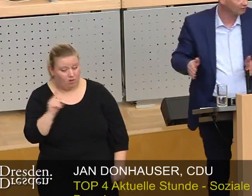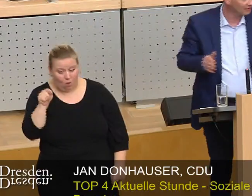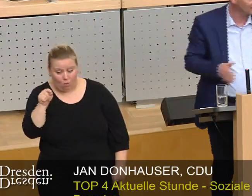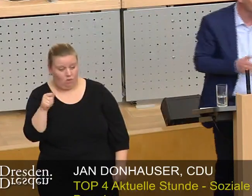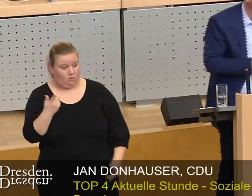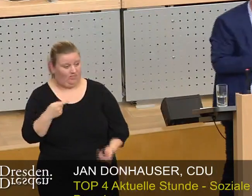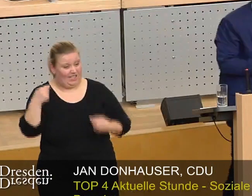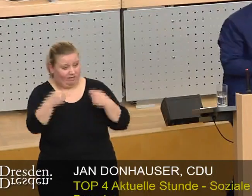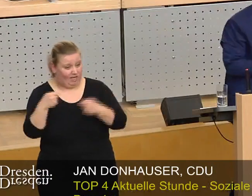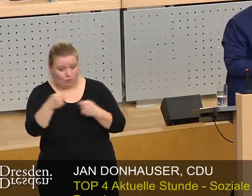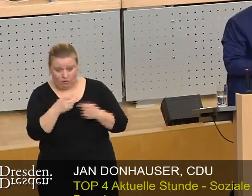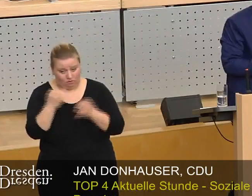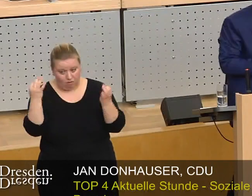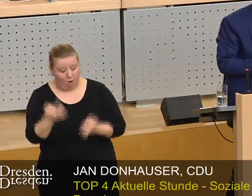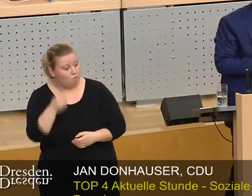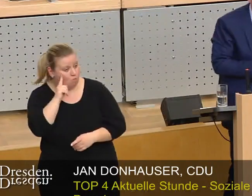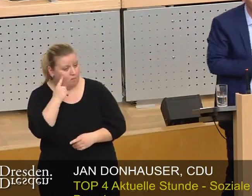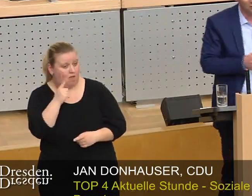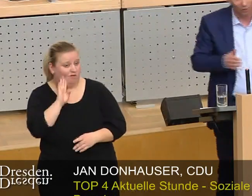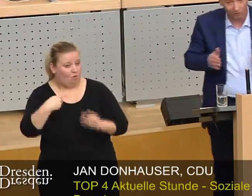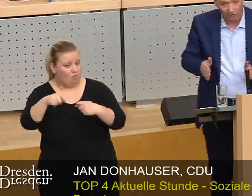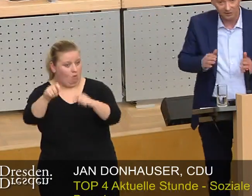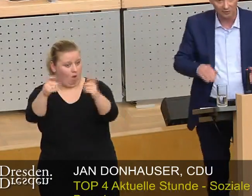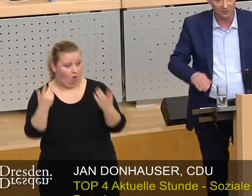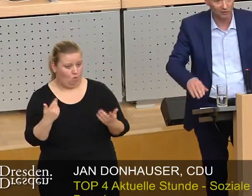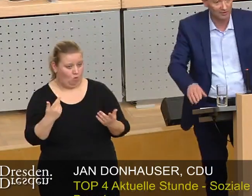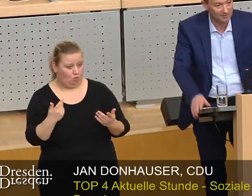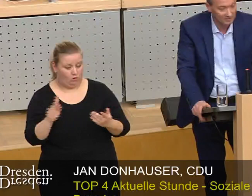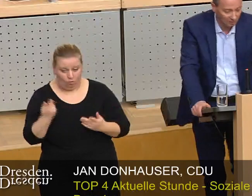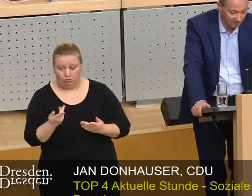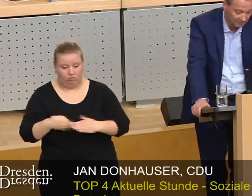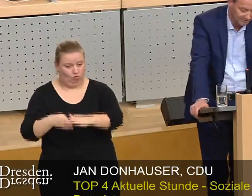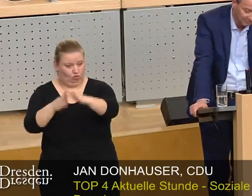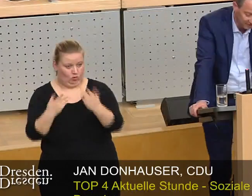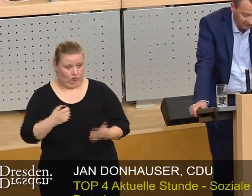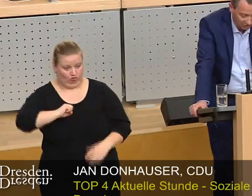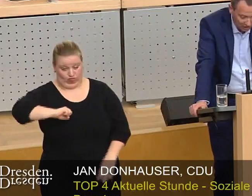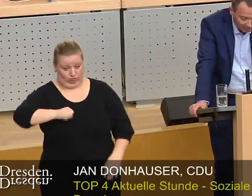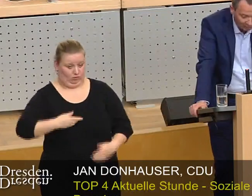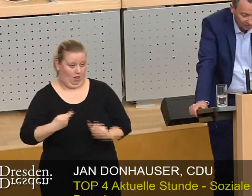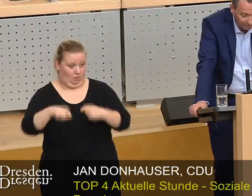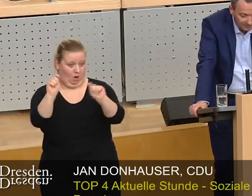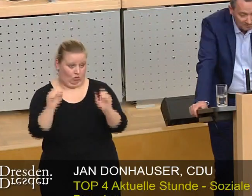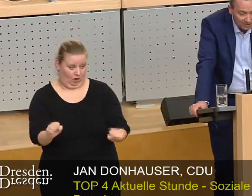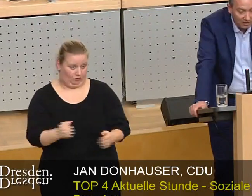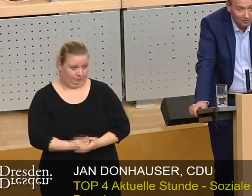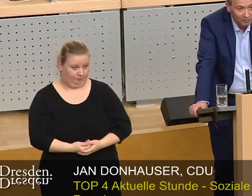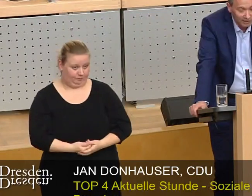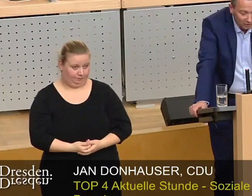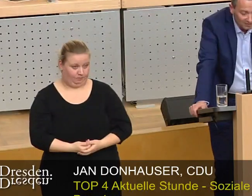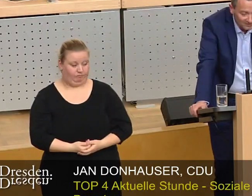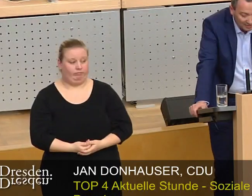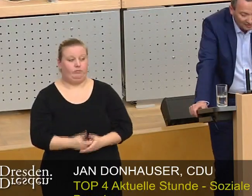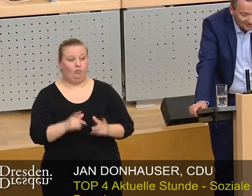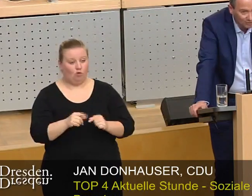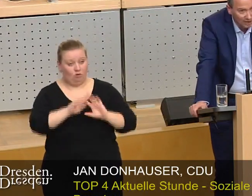die setzen, auf die Investoren, die zurzeit Wohnungen bauen können und dort dafür sorgen, dass sie die auch dann ziemlich schnell bauen können. Und